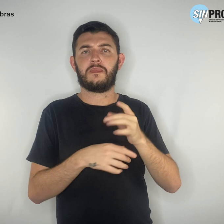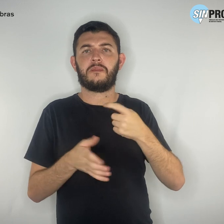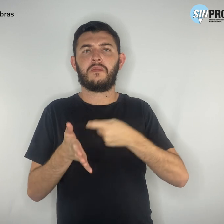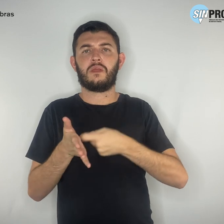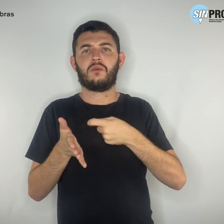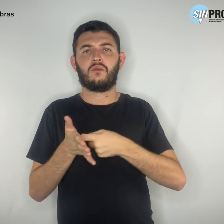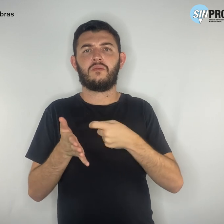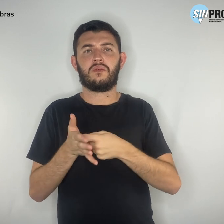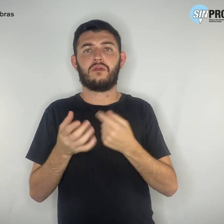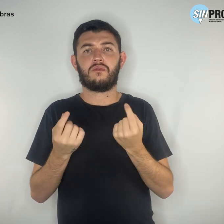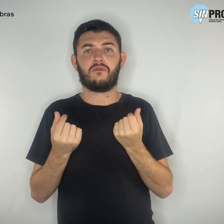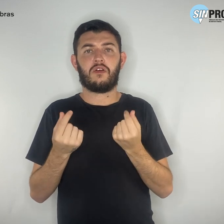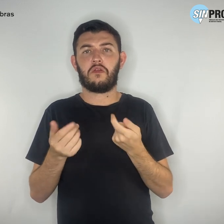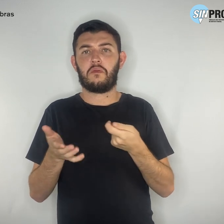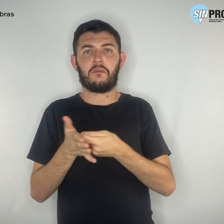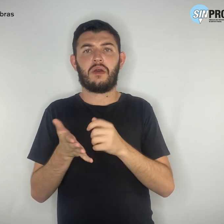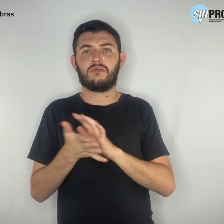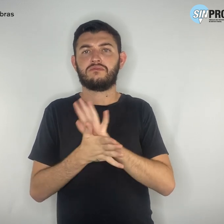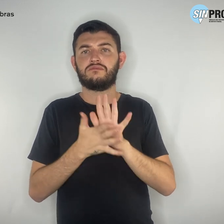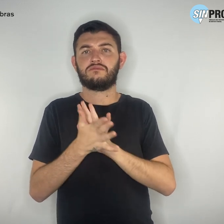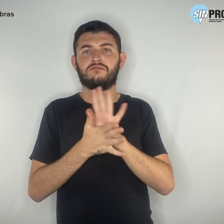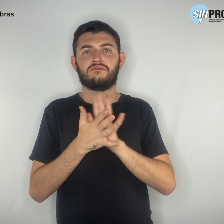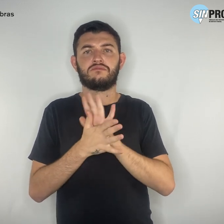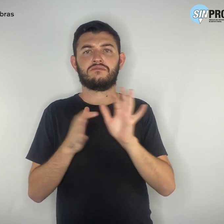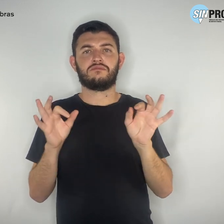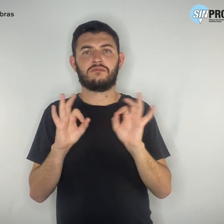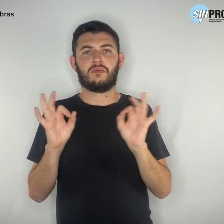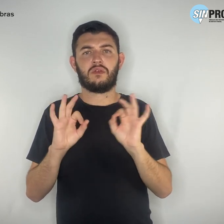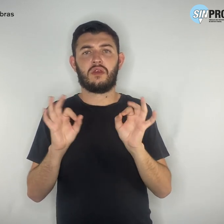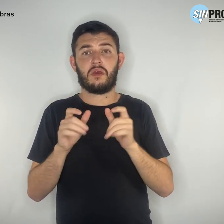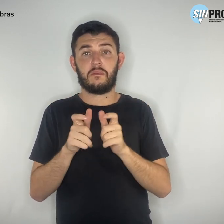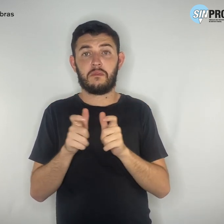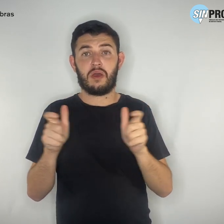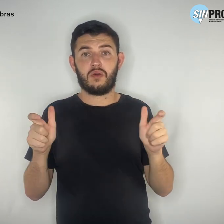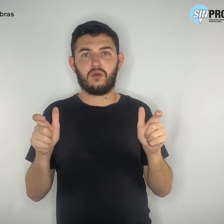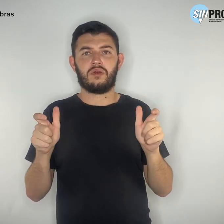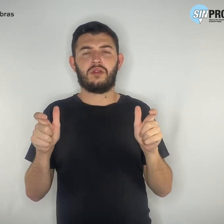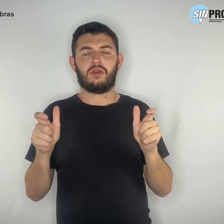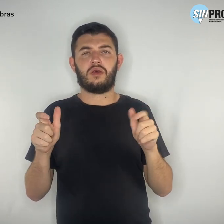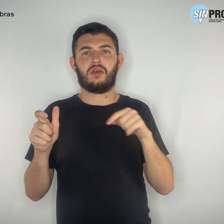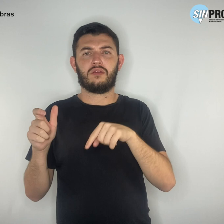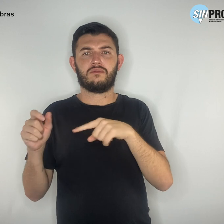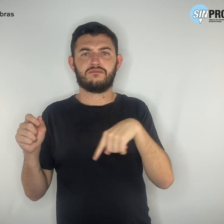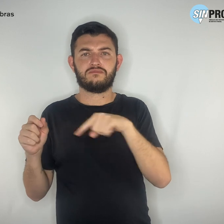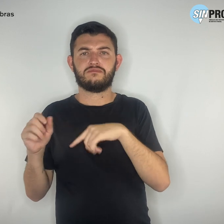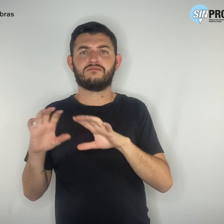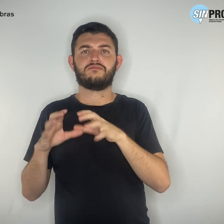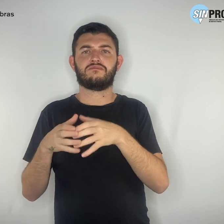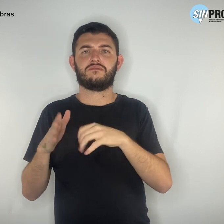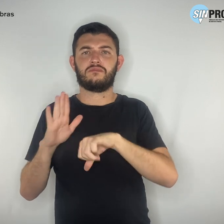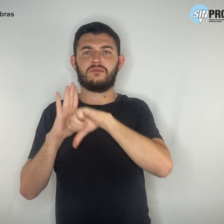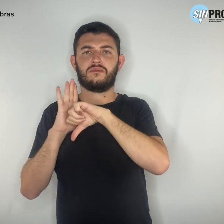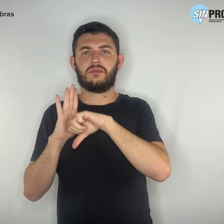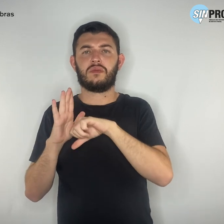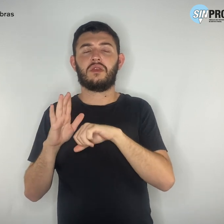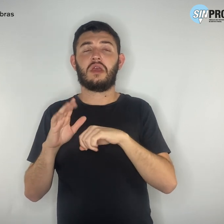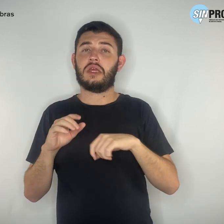tarifas não pagas. Na maioria das vezes, os falsários enviam um link ou